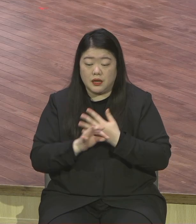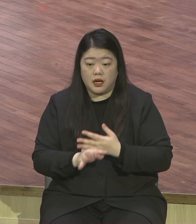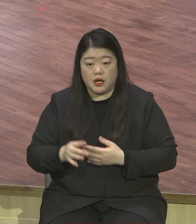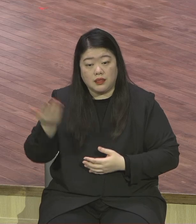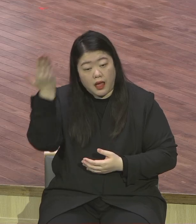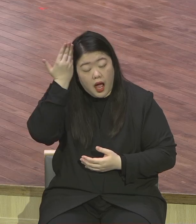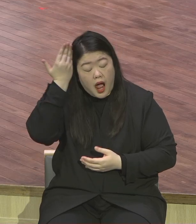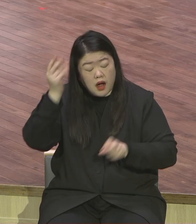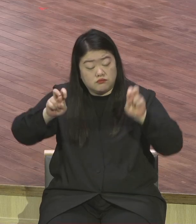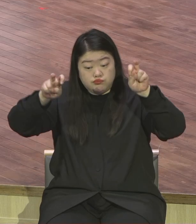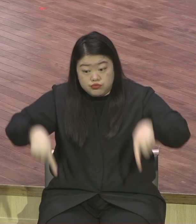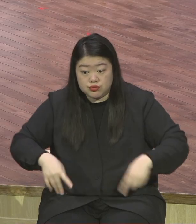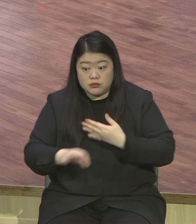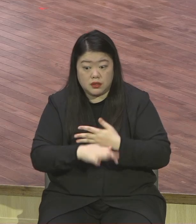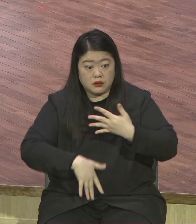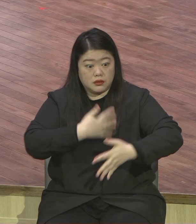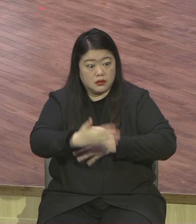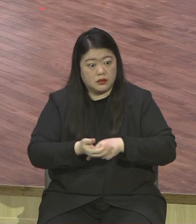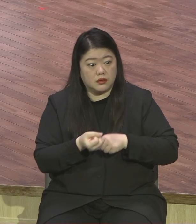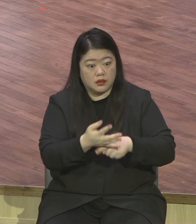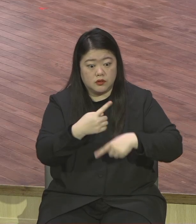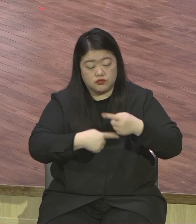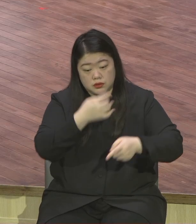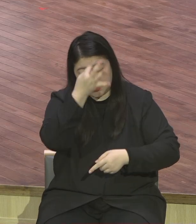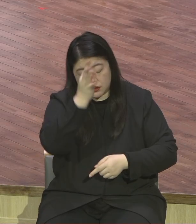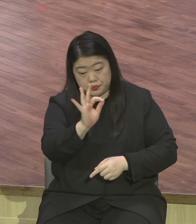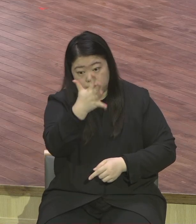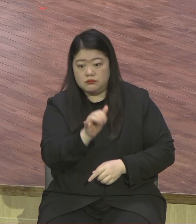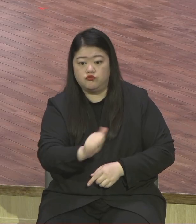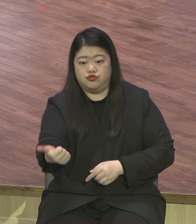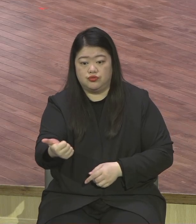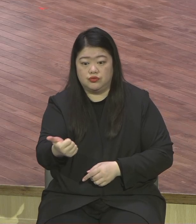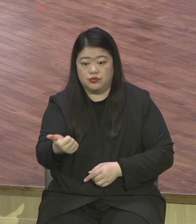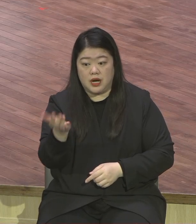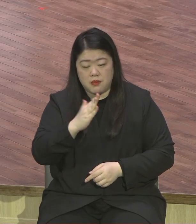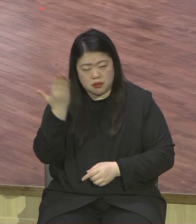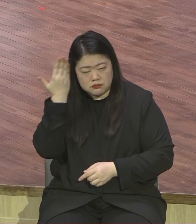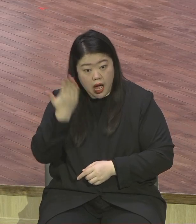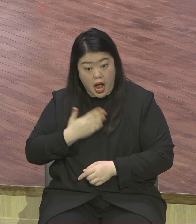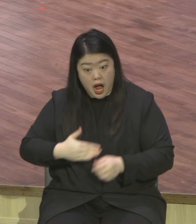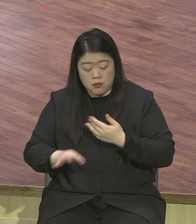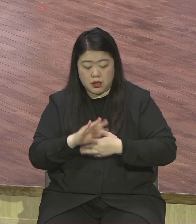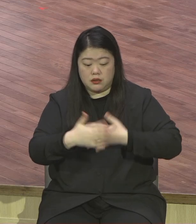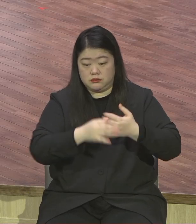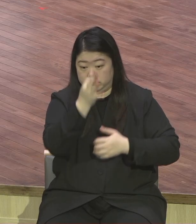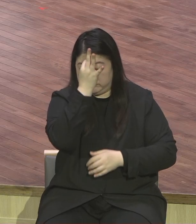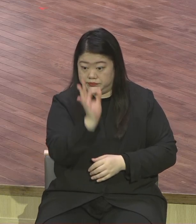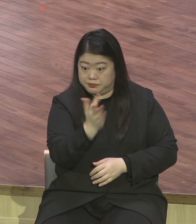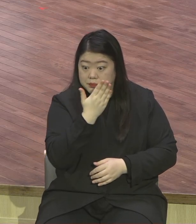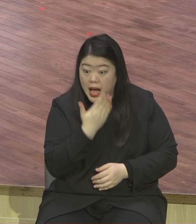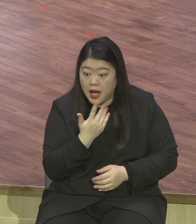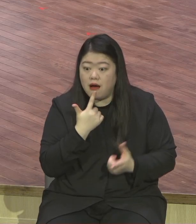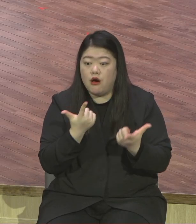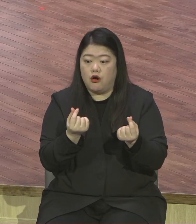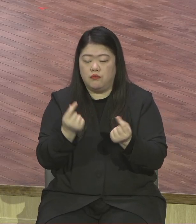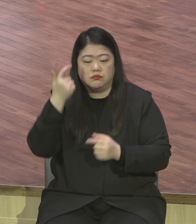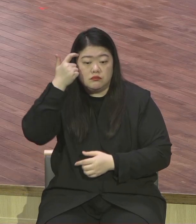나오지요 입에 나오는 게 다거든요 입에 나오는 말들을 보면 그 사람의 영적 상태가 금방 알 수 있거든요